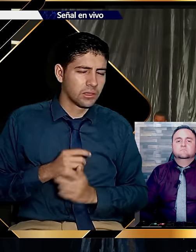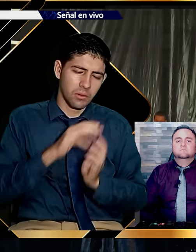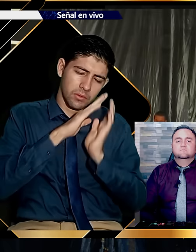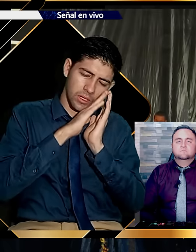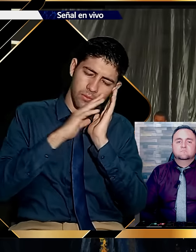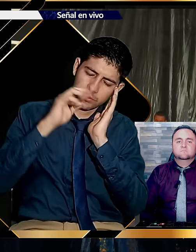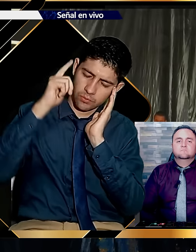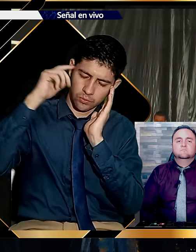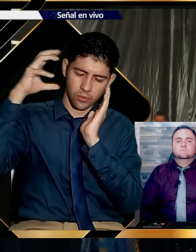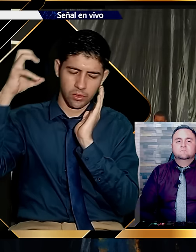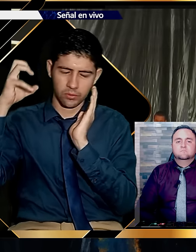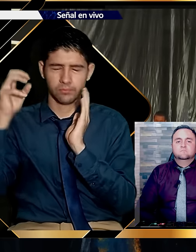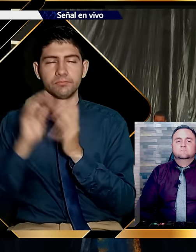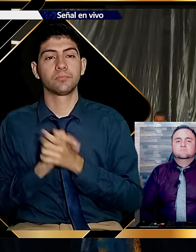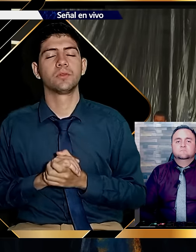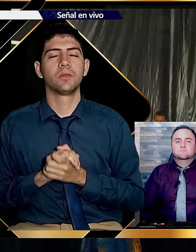come muy bien, pero sueña.